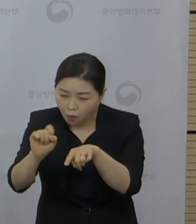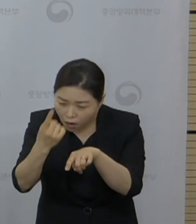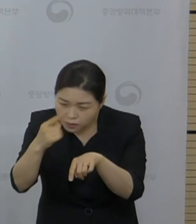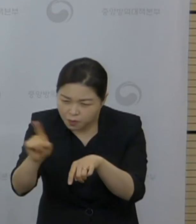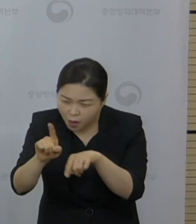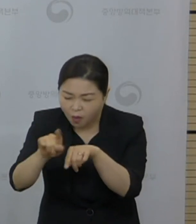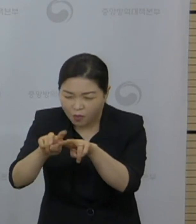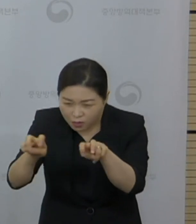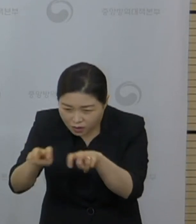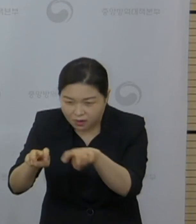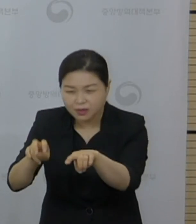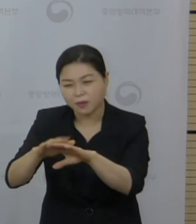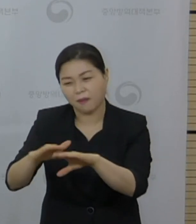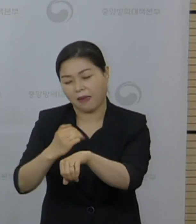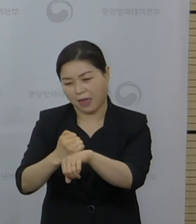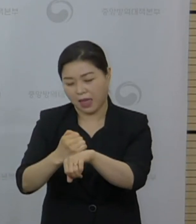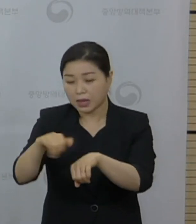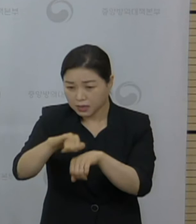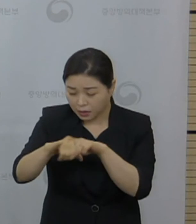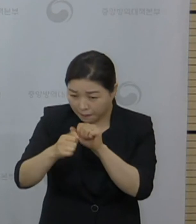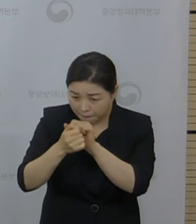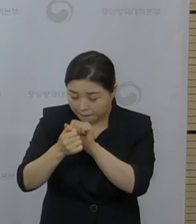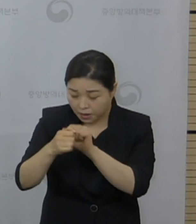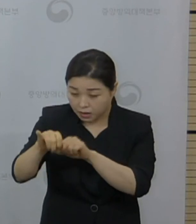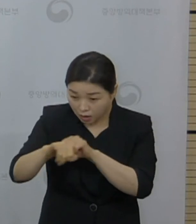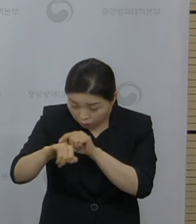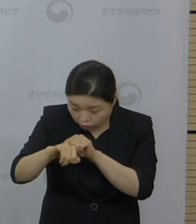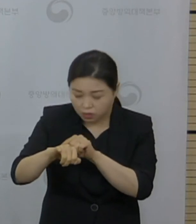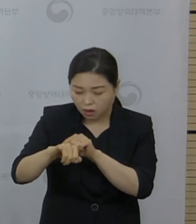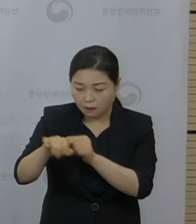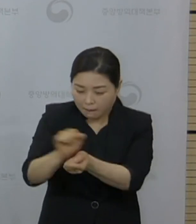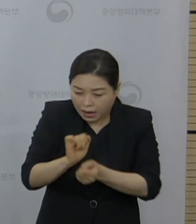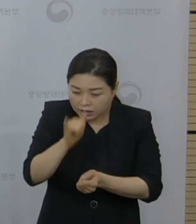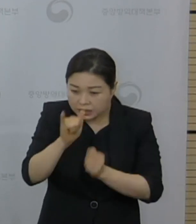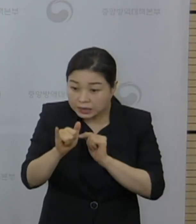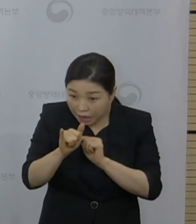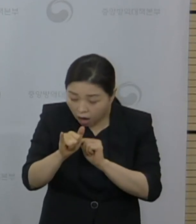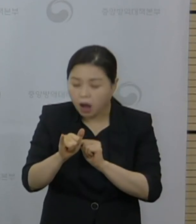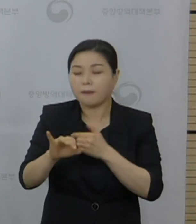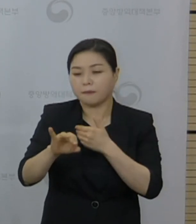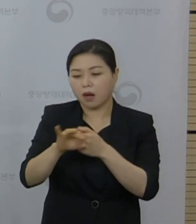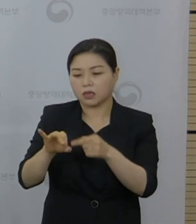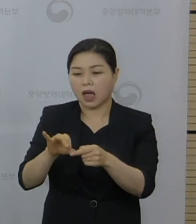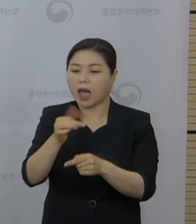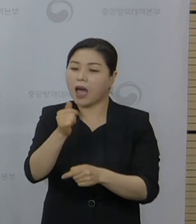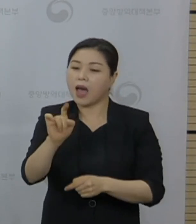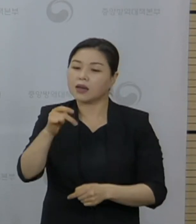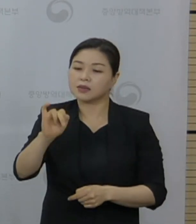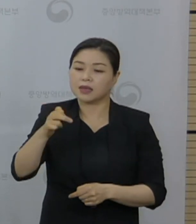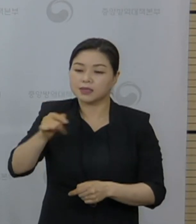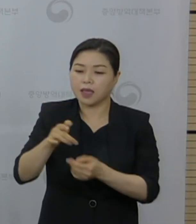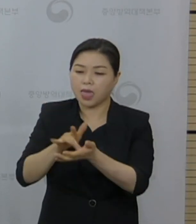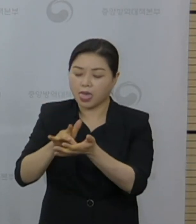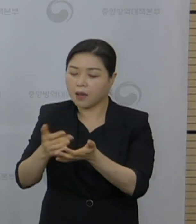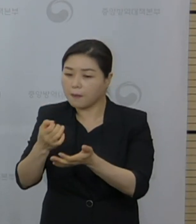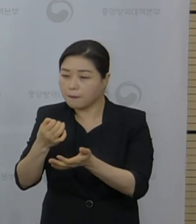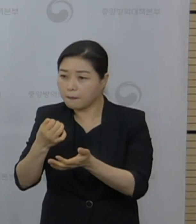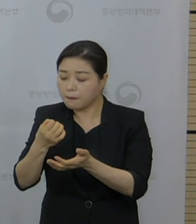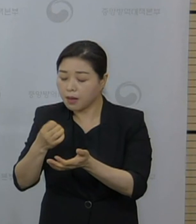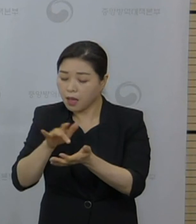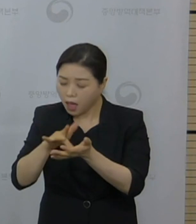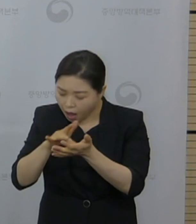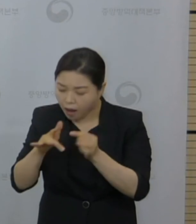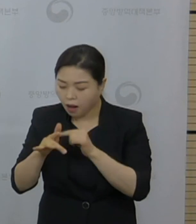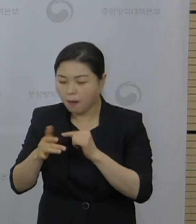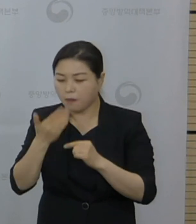세균성이면 항생제를 써야 되고 그렇지만 이게 심남념이라는 게 심남념이 일단은 심장의 펌프질을 이렇게 저해하기